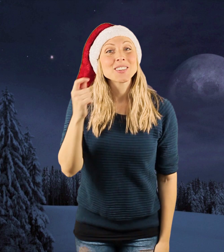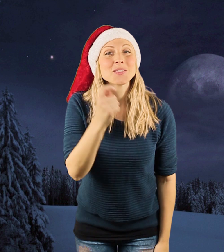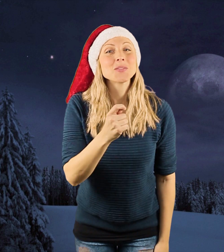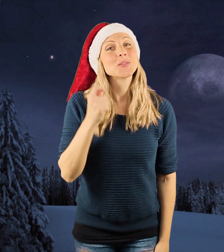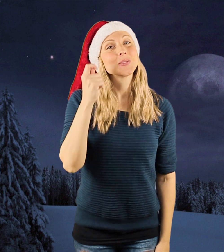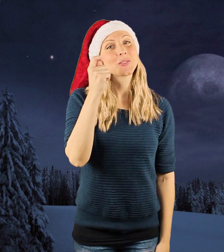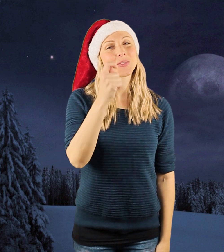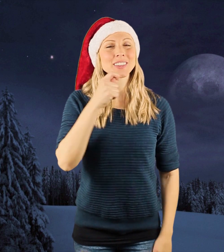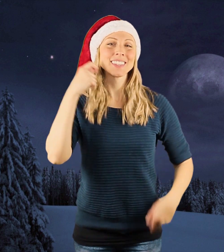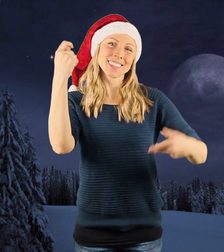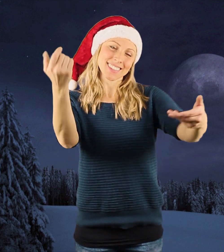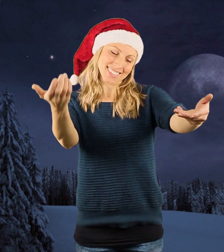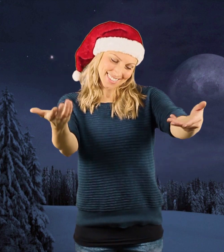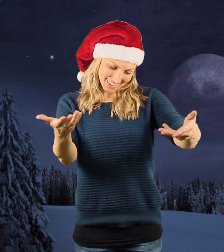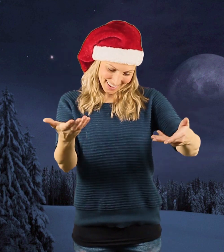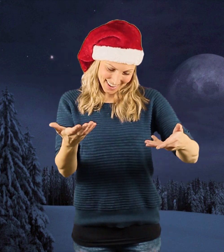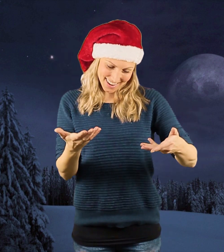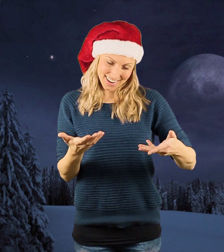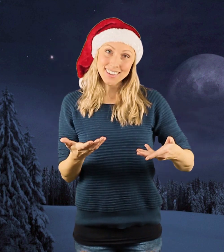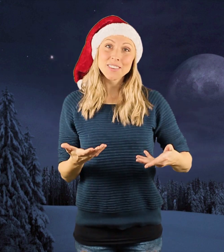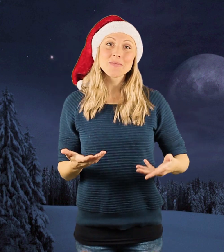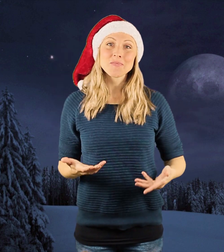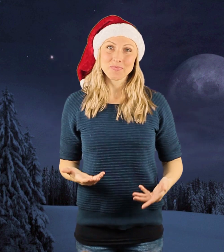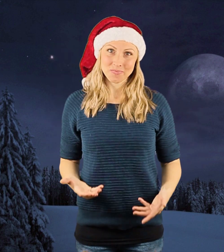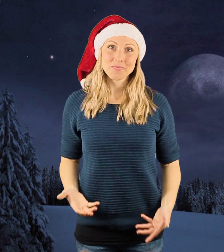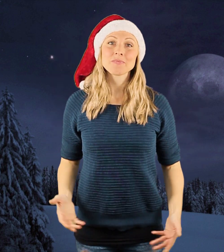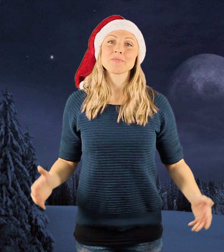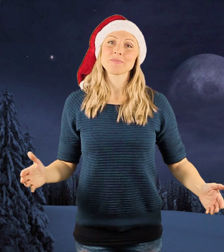Ljuden är här Ljuden